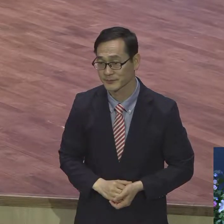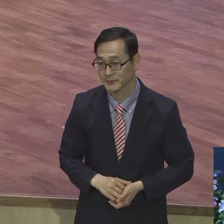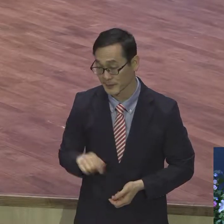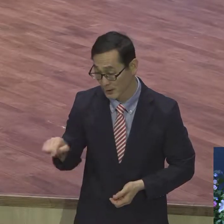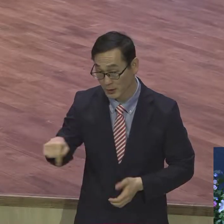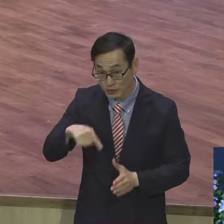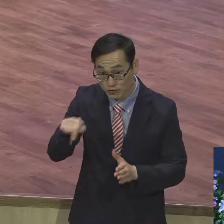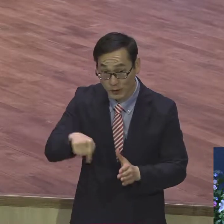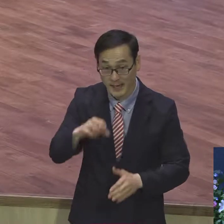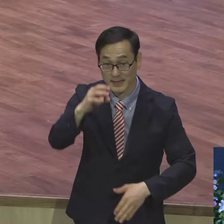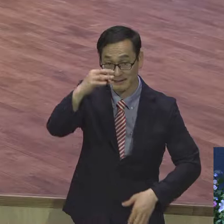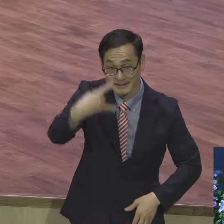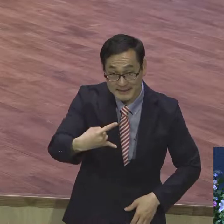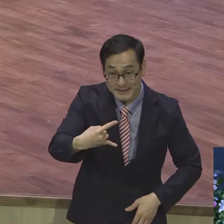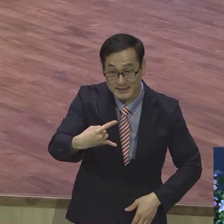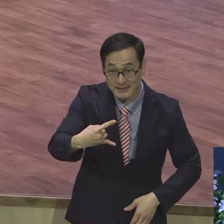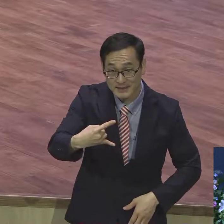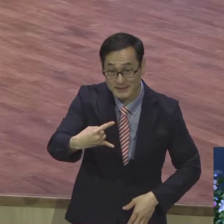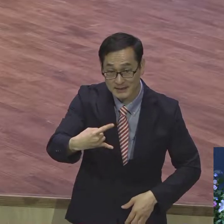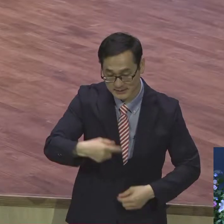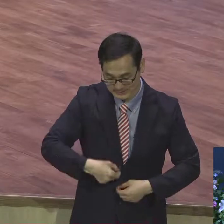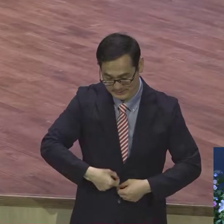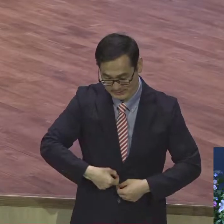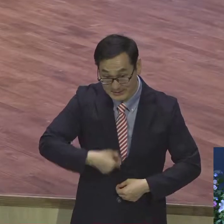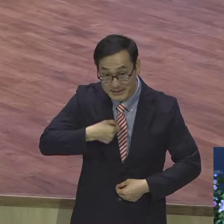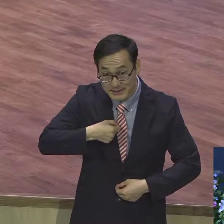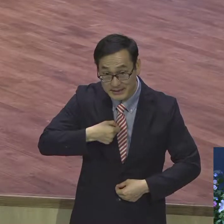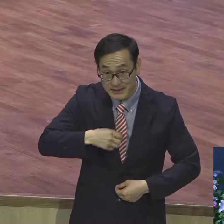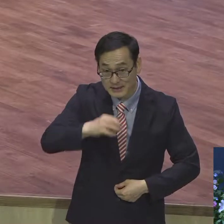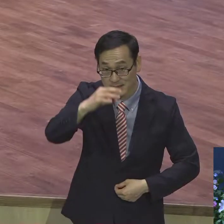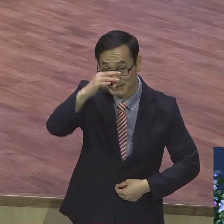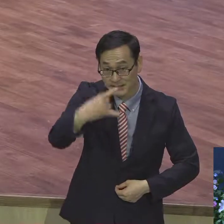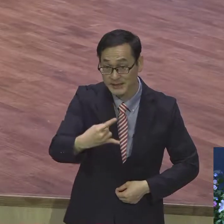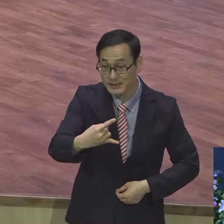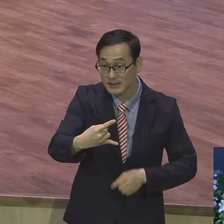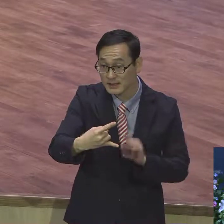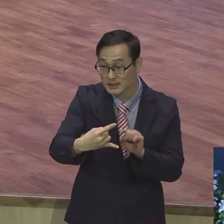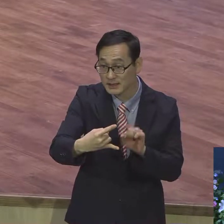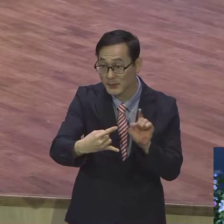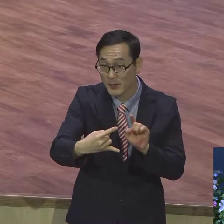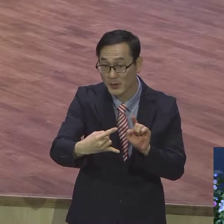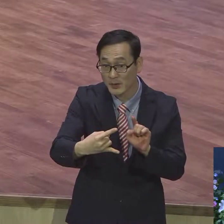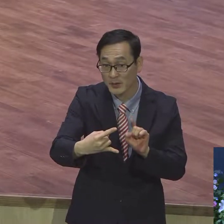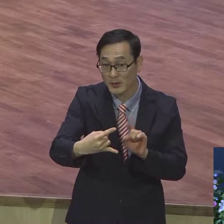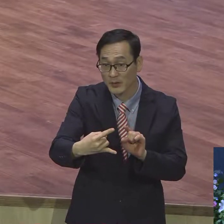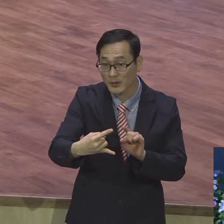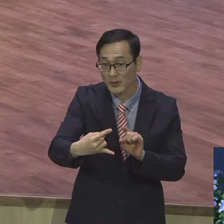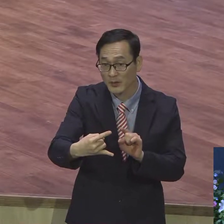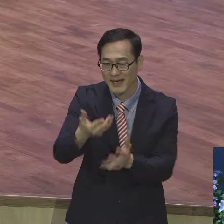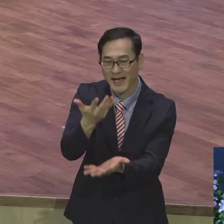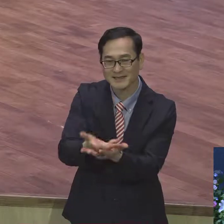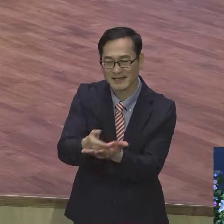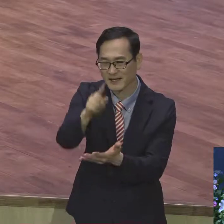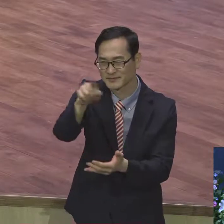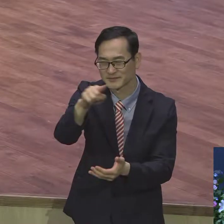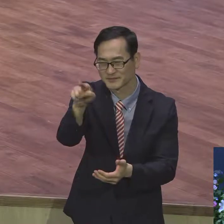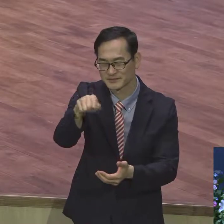사용해서 이 부분을 설명하고 있는데 이 어이, 이 어이, 어이라는 단어를 한자로 보면 아주